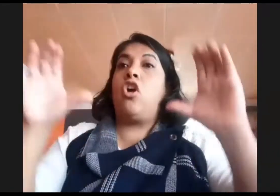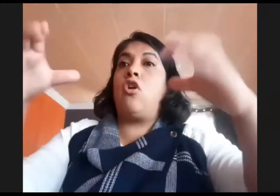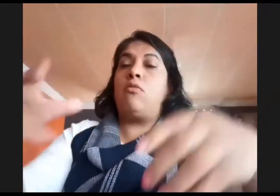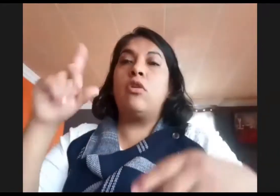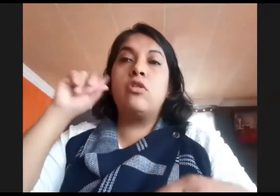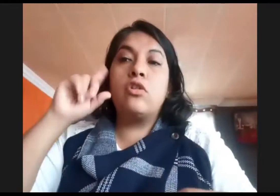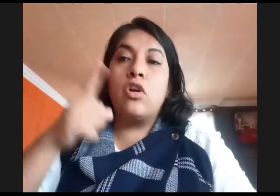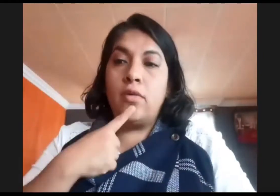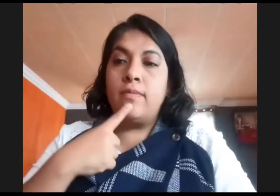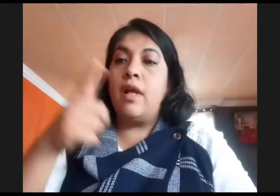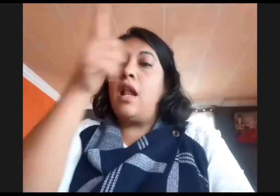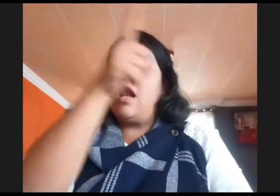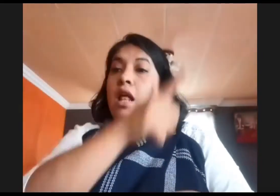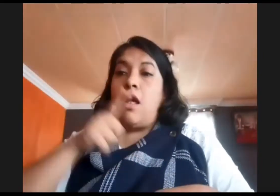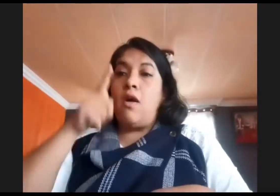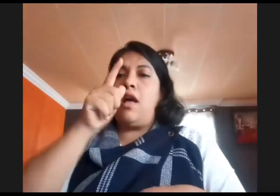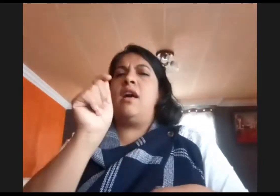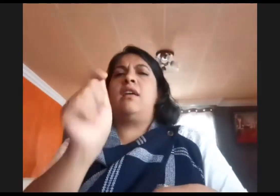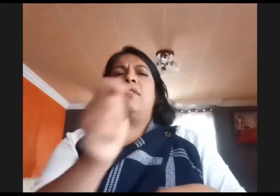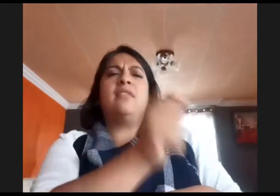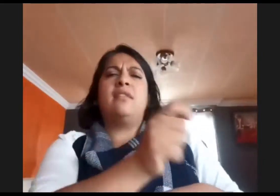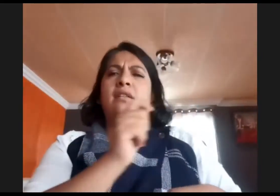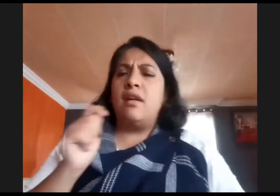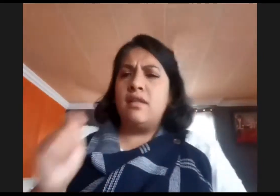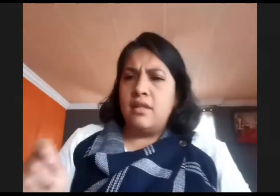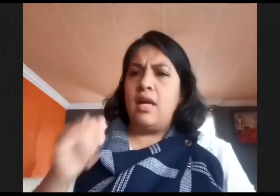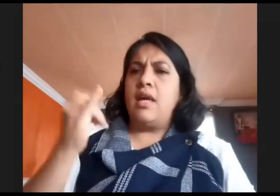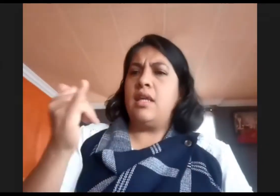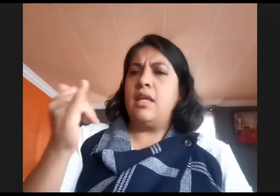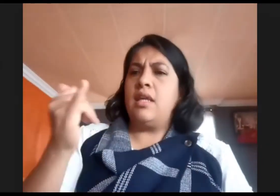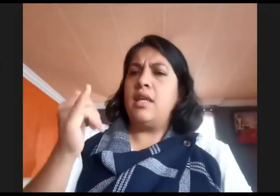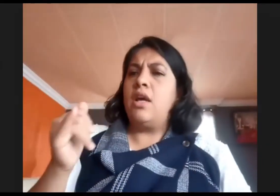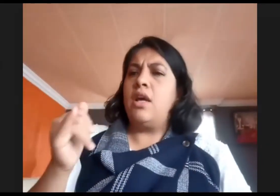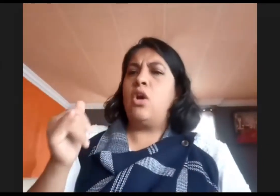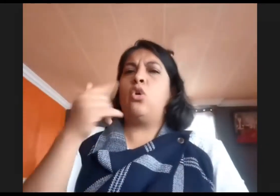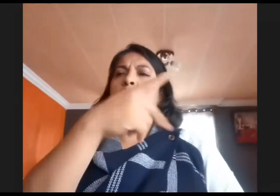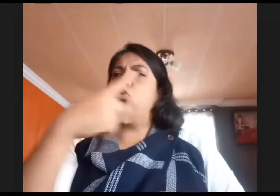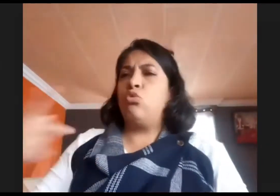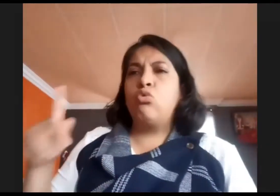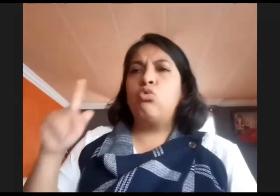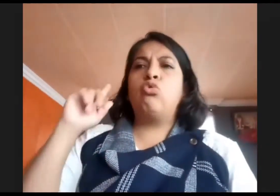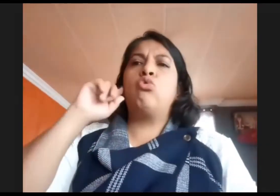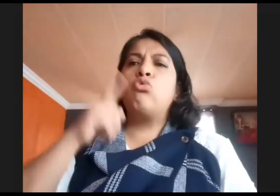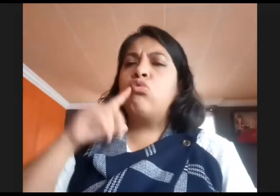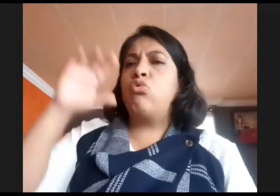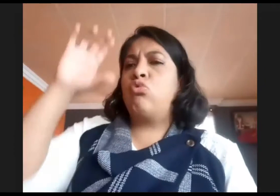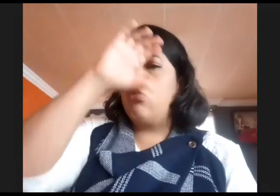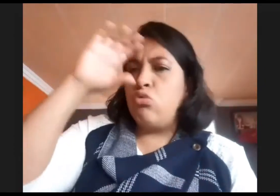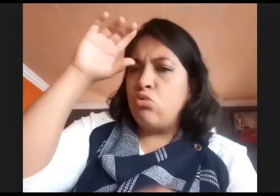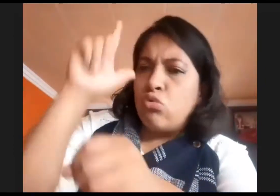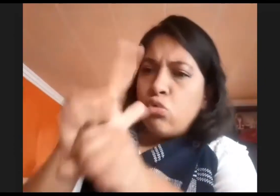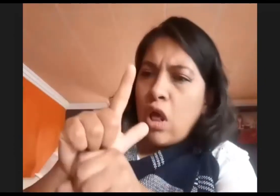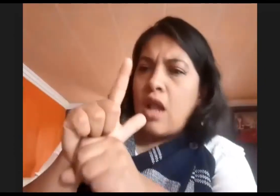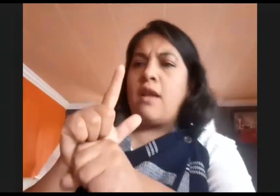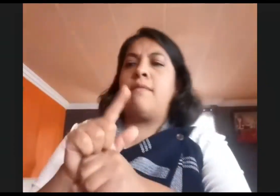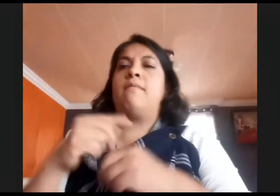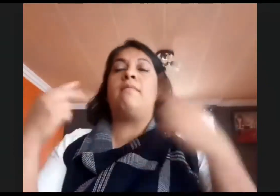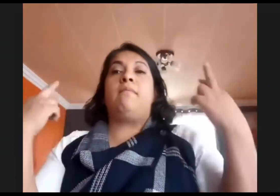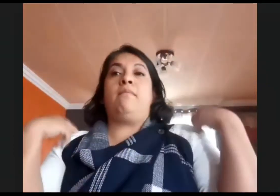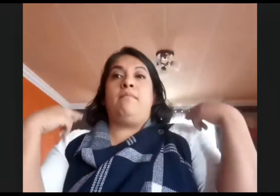de estudio de la licenciatura. La eficacia y la adecuación de los materiales y del proceso de enseñanza, así como su relación en los